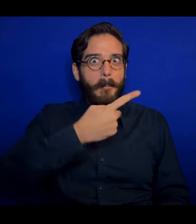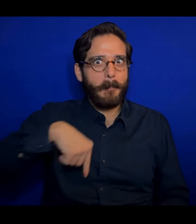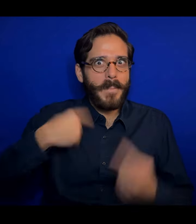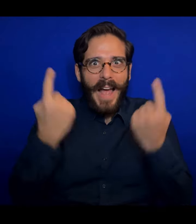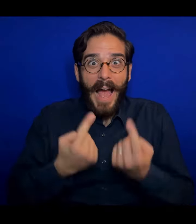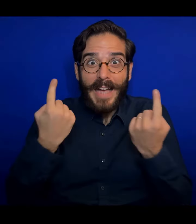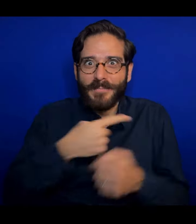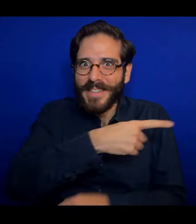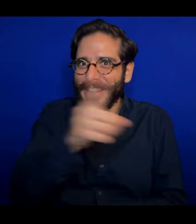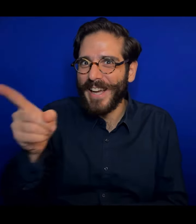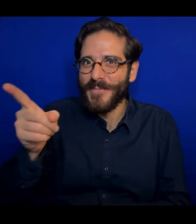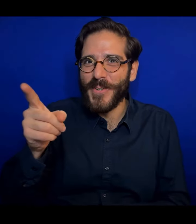aspettiamo!